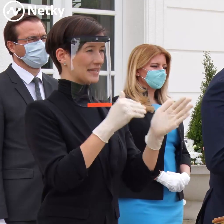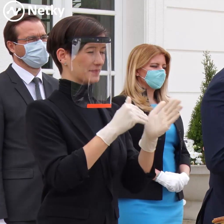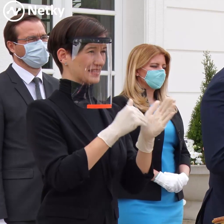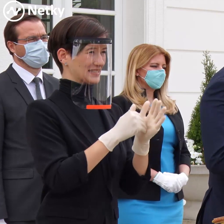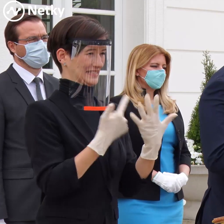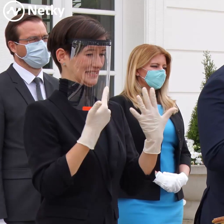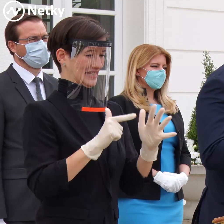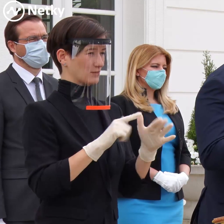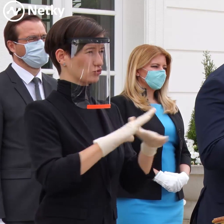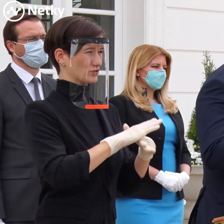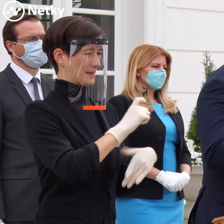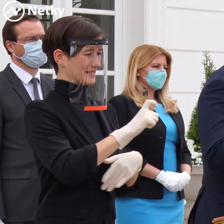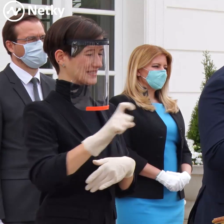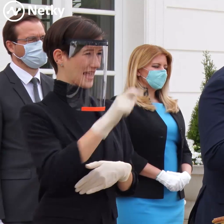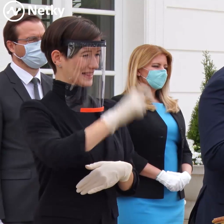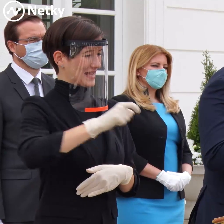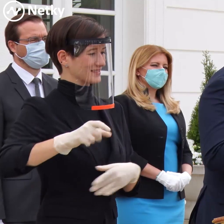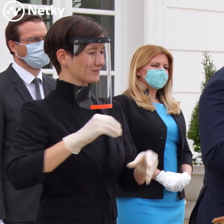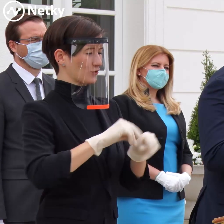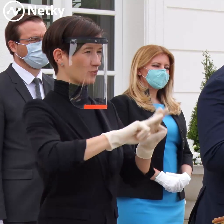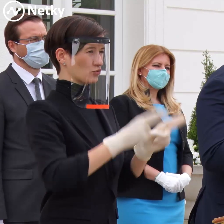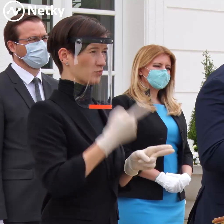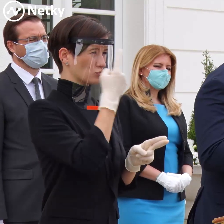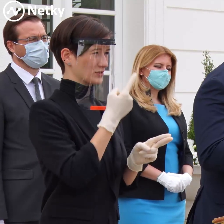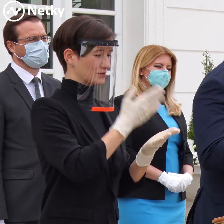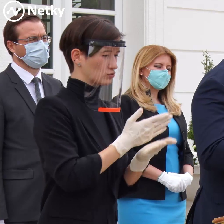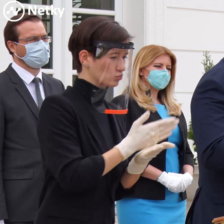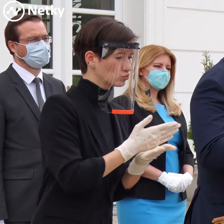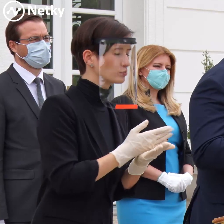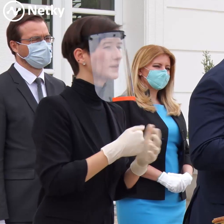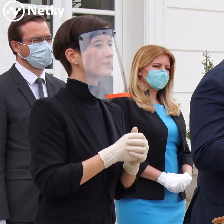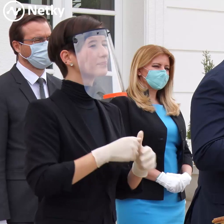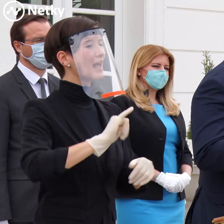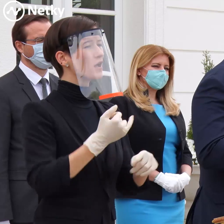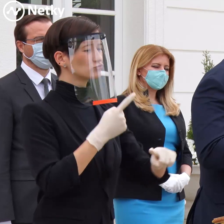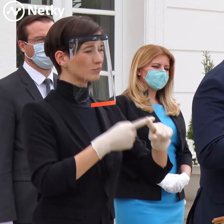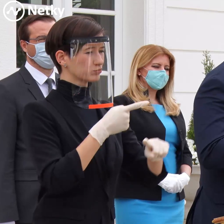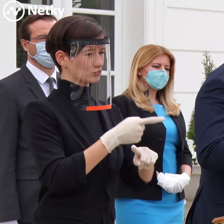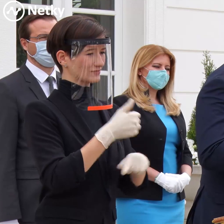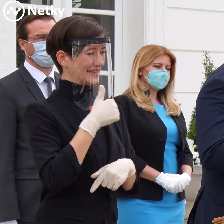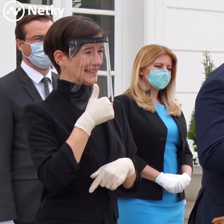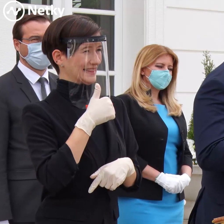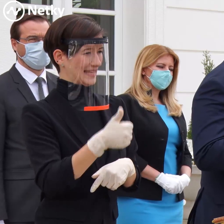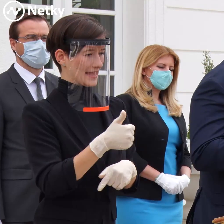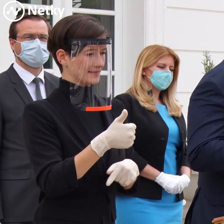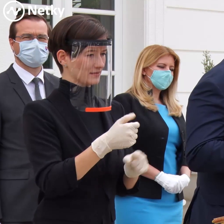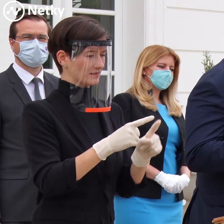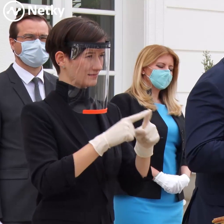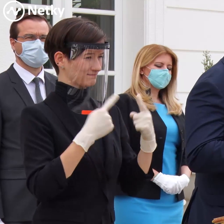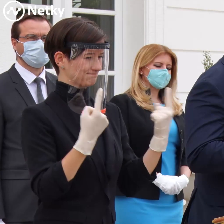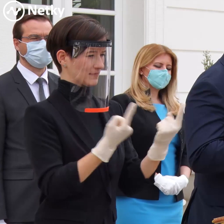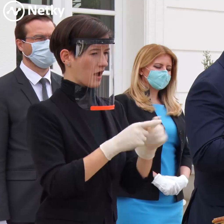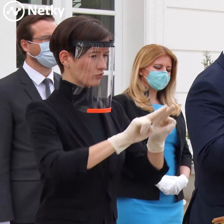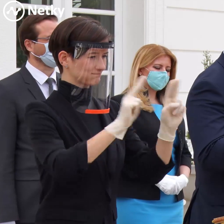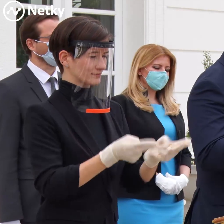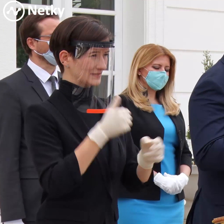sociálnych slúžieb, ale keďže niektorí sú v denných stacionároch a tie už dnes sú, alebo teda v tých ambulantých zariadeniach, tie už dnes